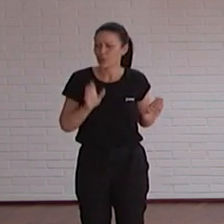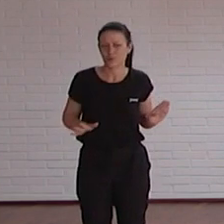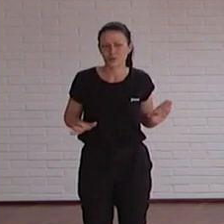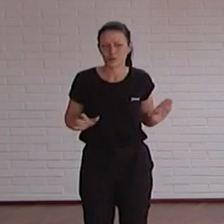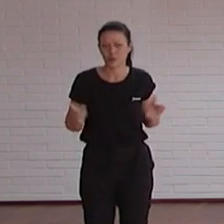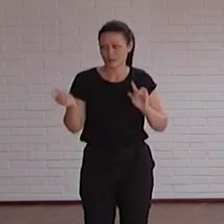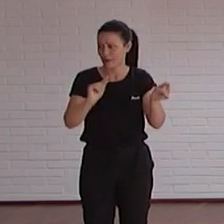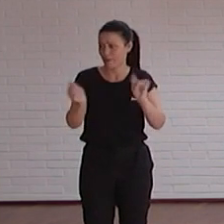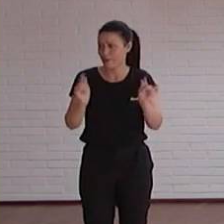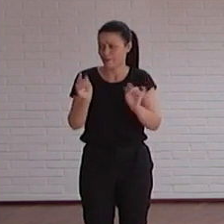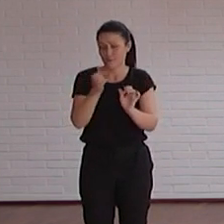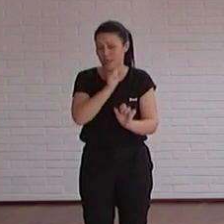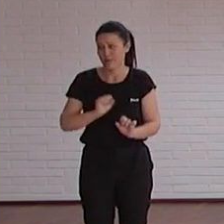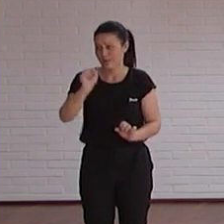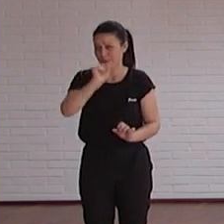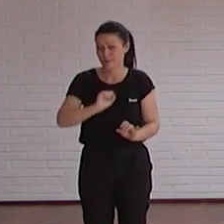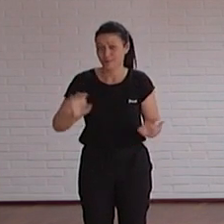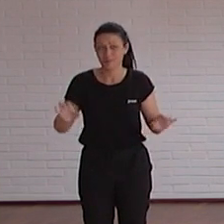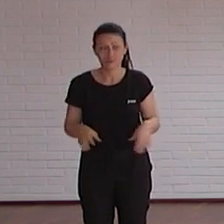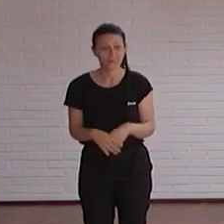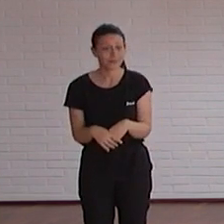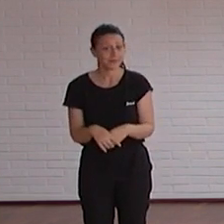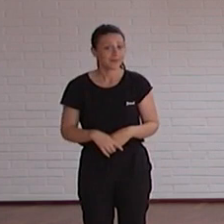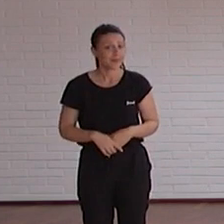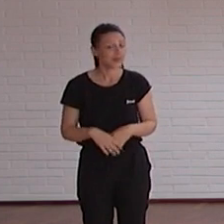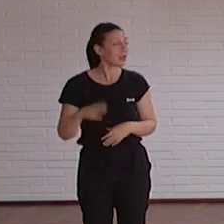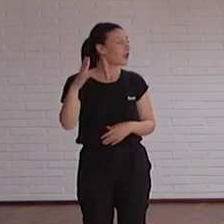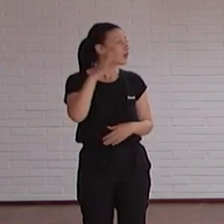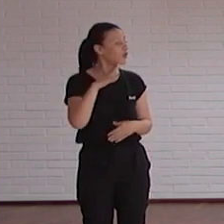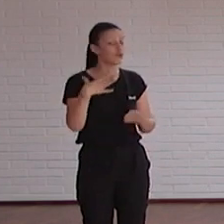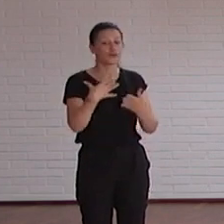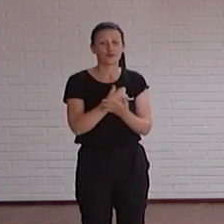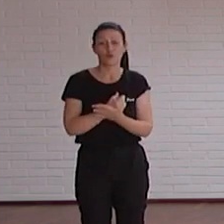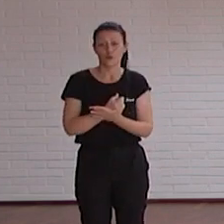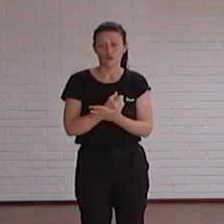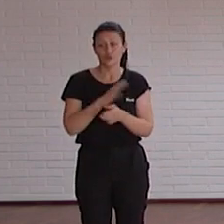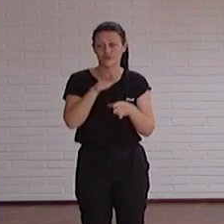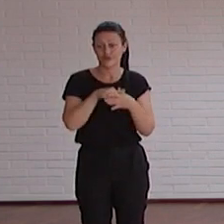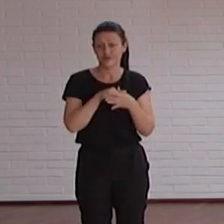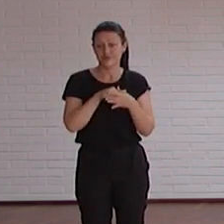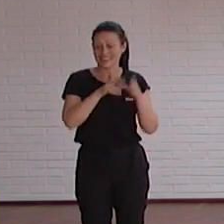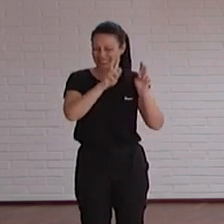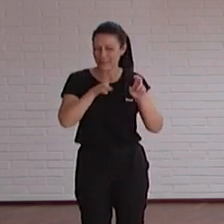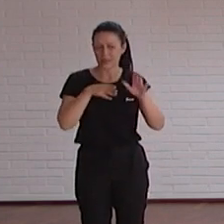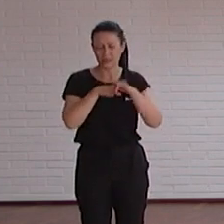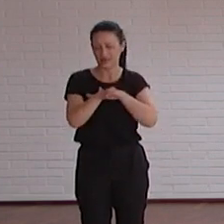para debatir nos viene bien que sea así luego en todos los cursos que damos entre nosotros ya hemos integrado el tema de accesibilidad y